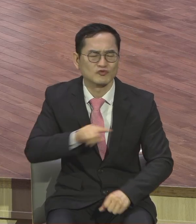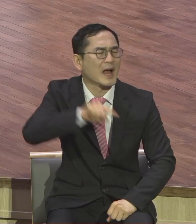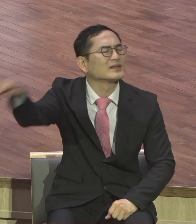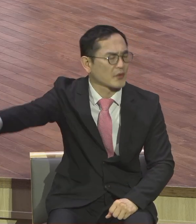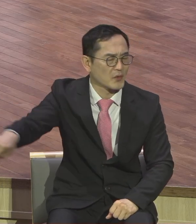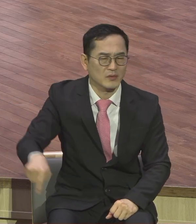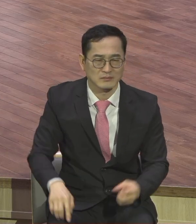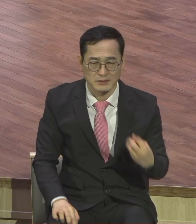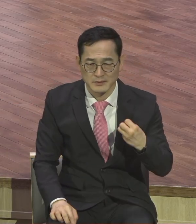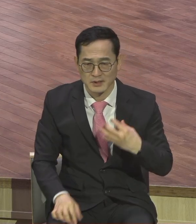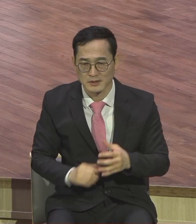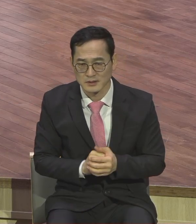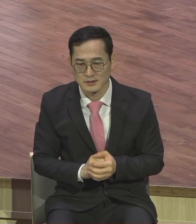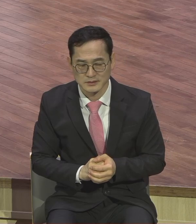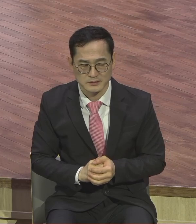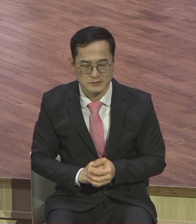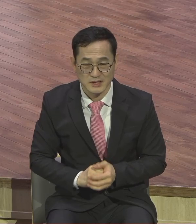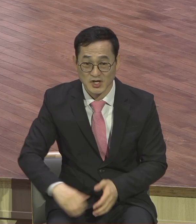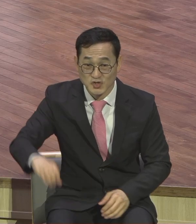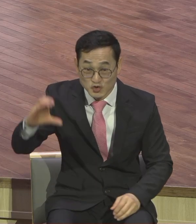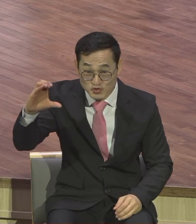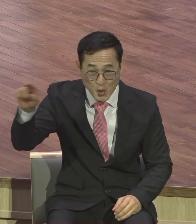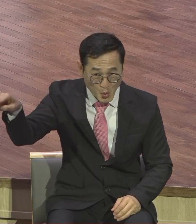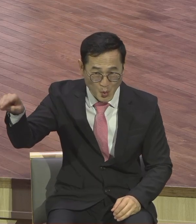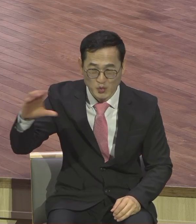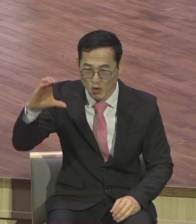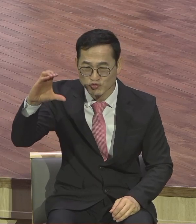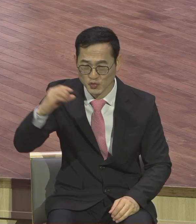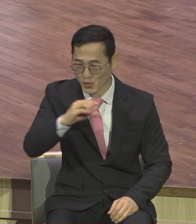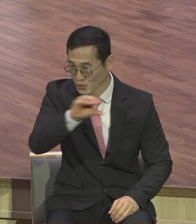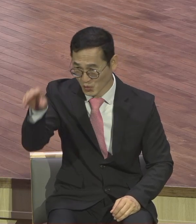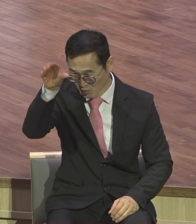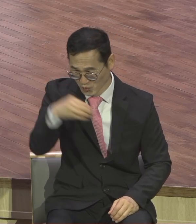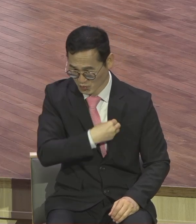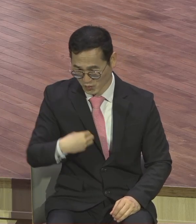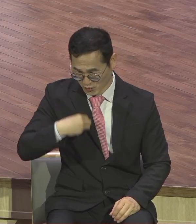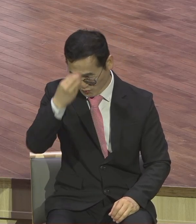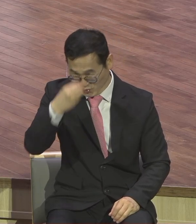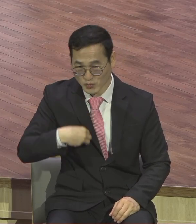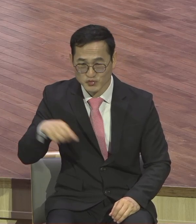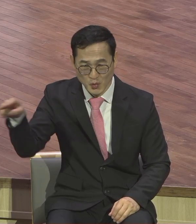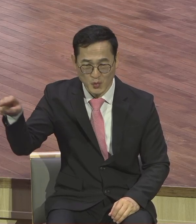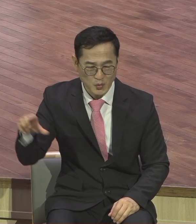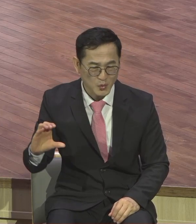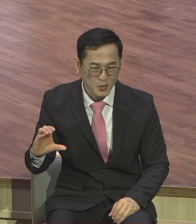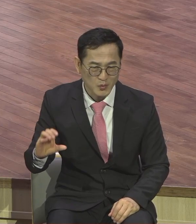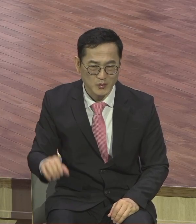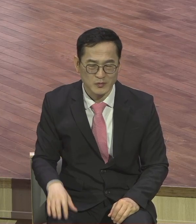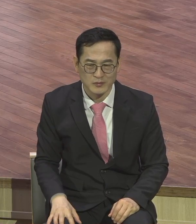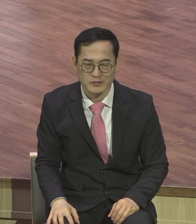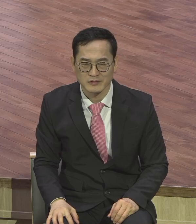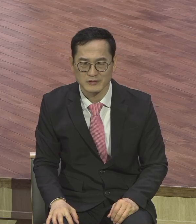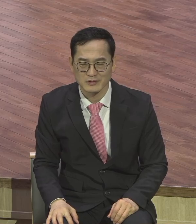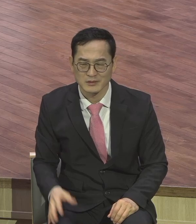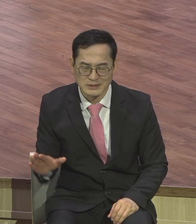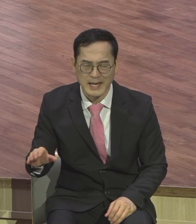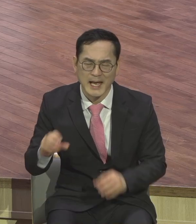천주교라 전도하러 내려갔대 전도하러 평일나라 그런 효도가 더 이상 효도가 없어요